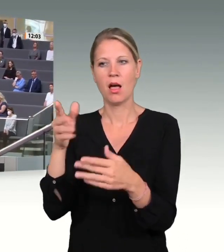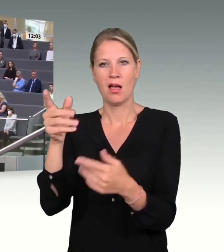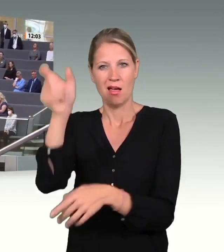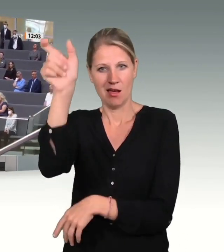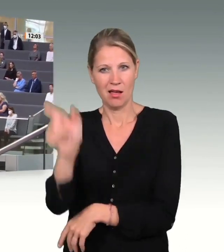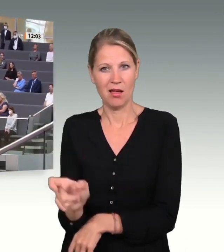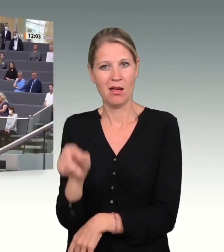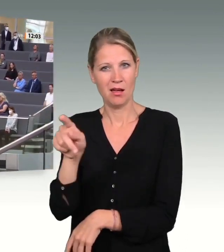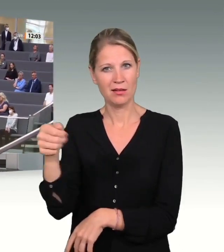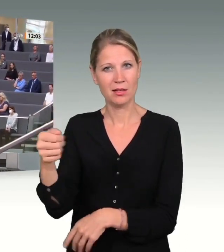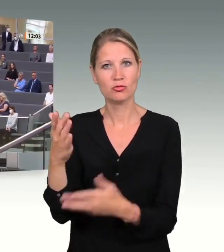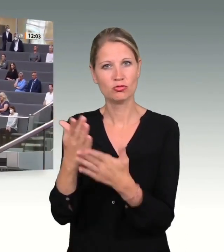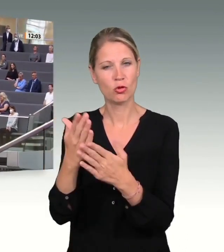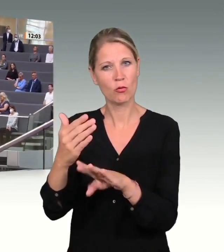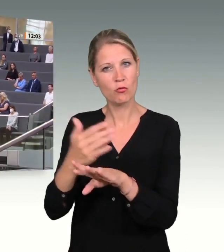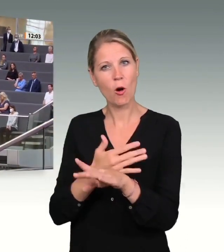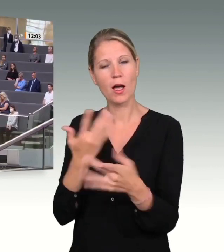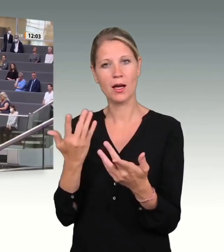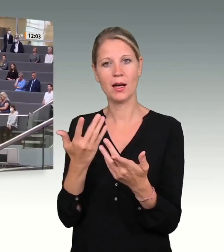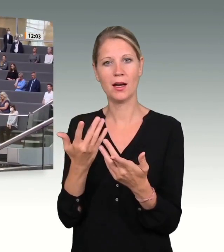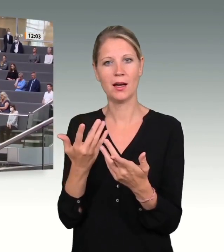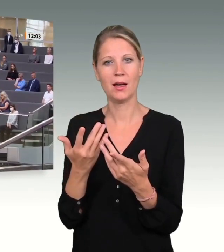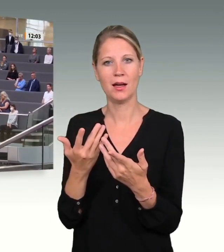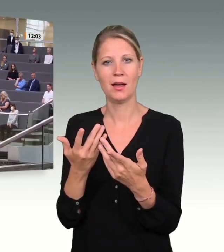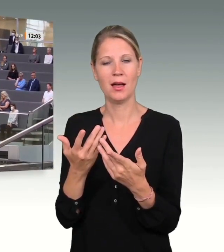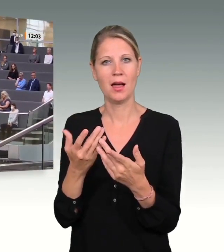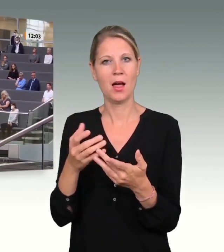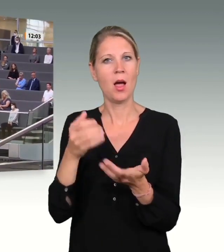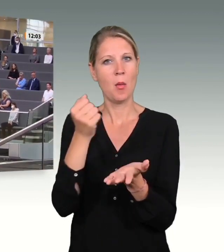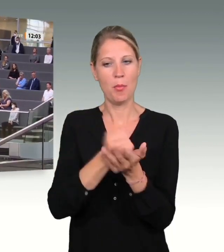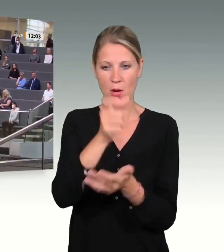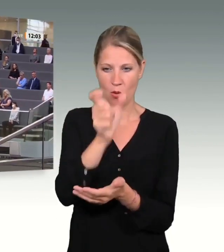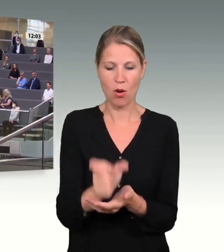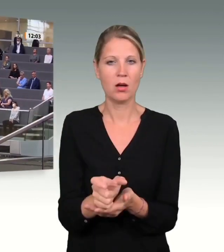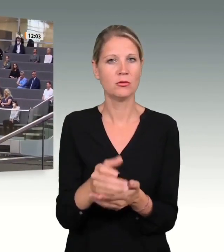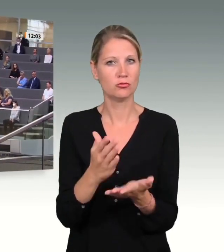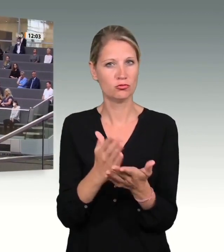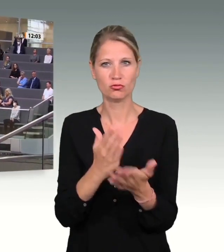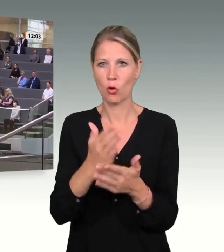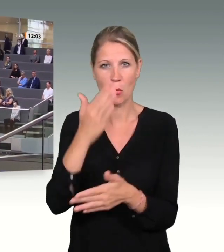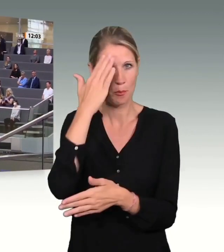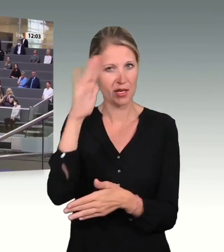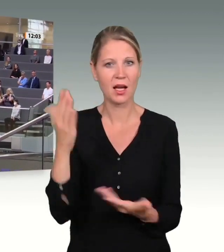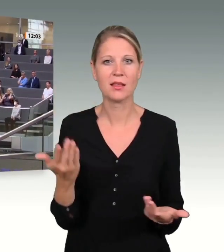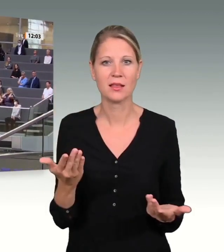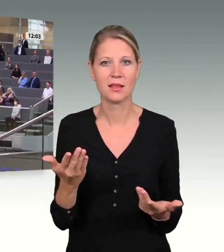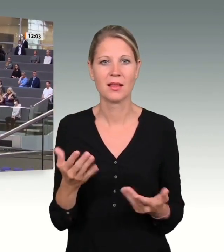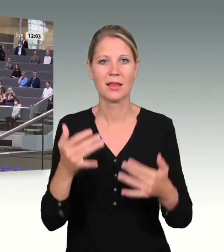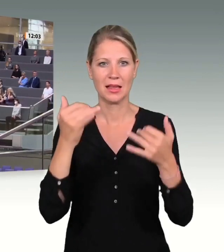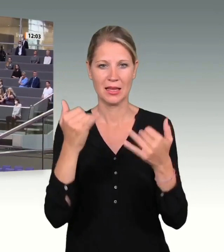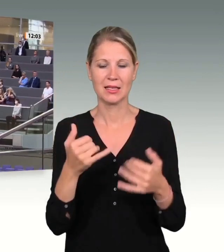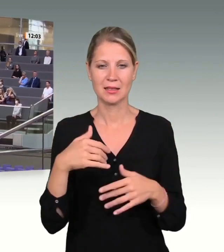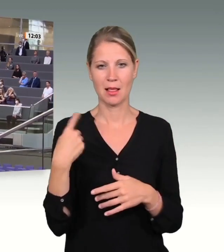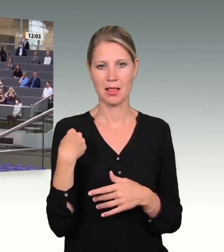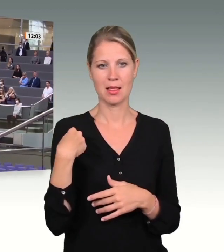Untersuchungsausschuss zum Attentat auf dem Breitscheidplatz hat am Montag seinen Bericht vorgelegt. Und er ist Gegenstand